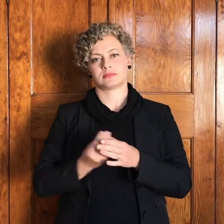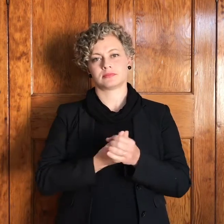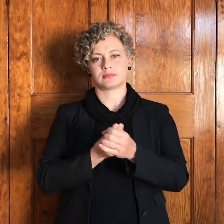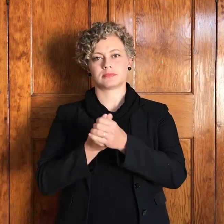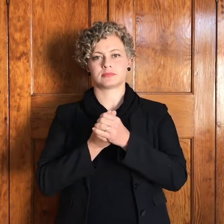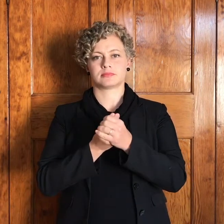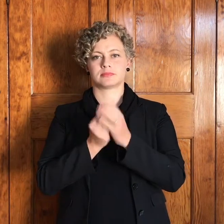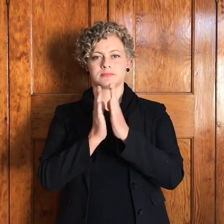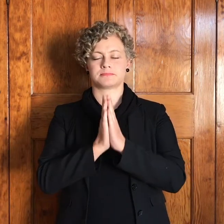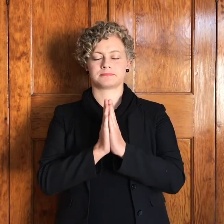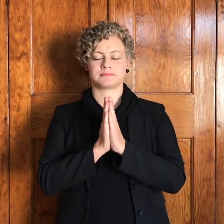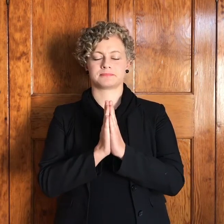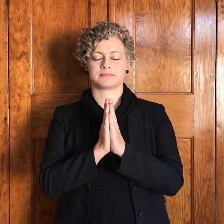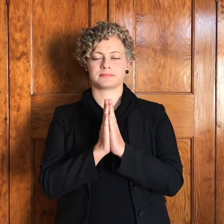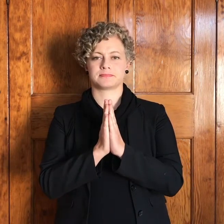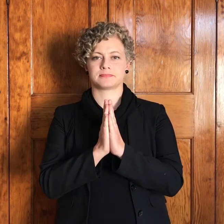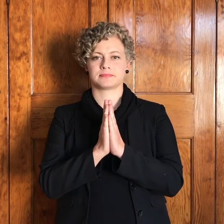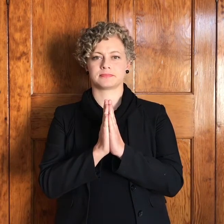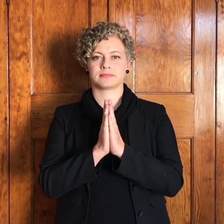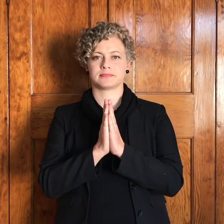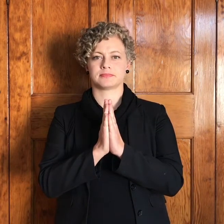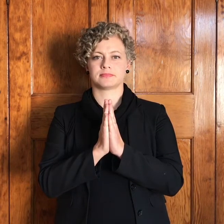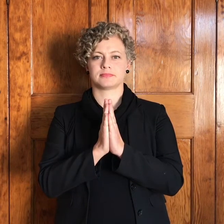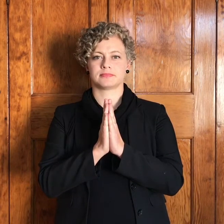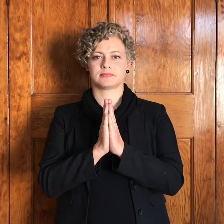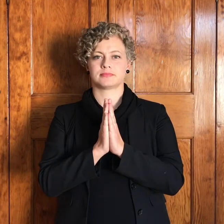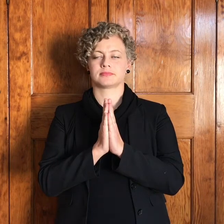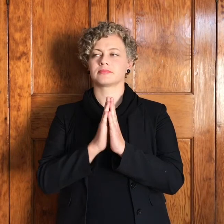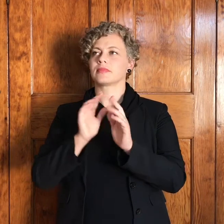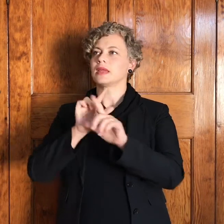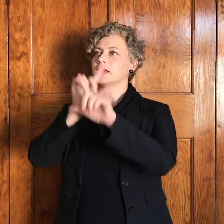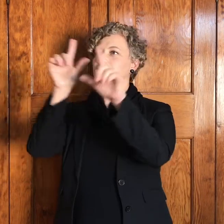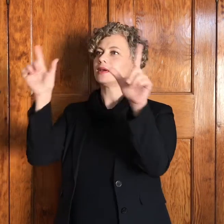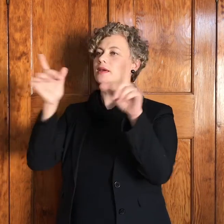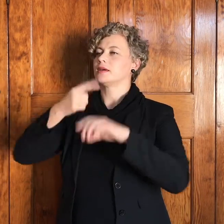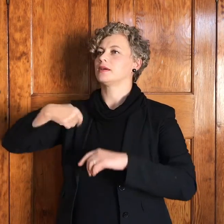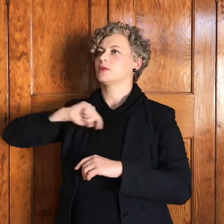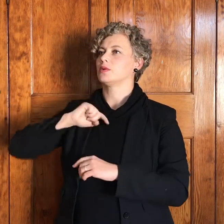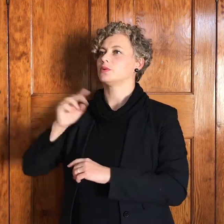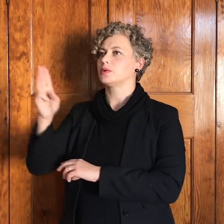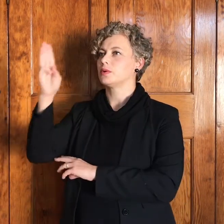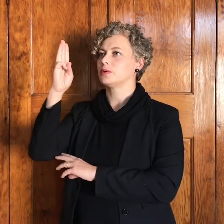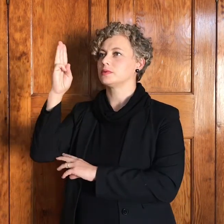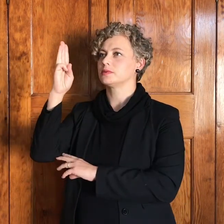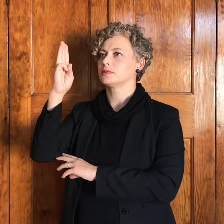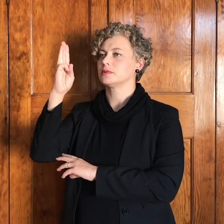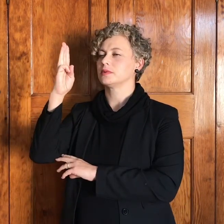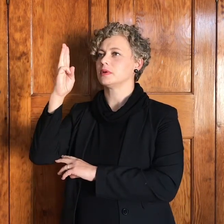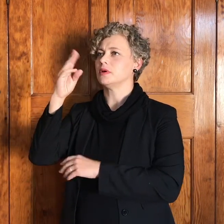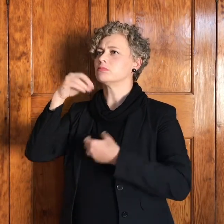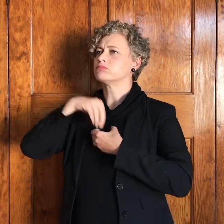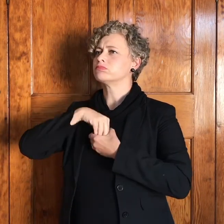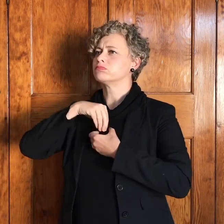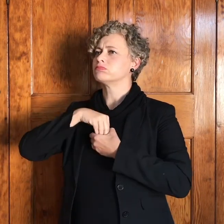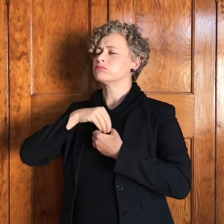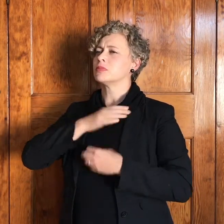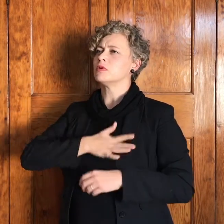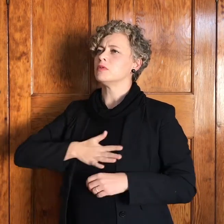Kom ons bid saam. Heere, onse God, in ons is daar een vreemde verlange,